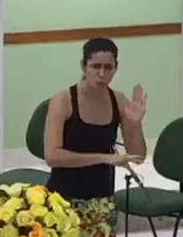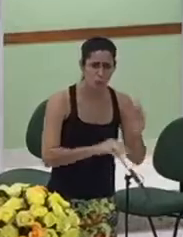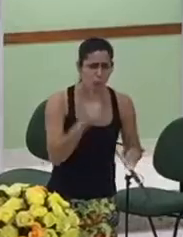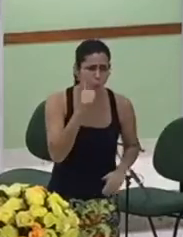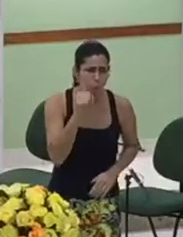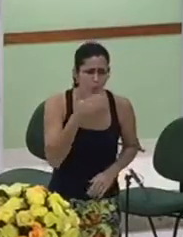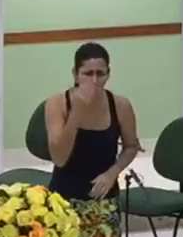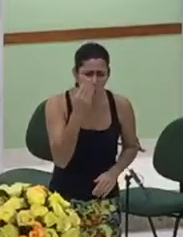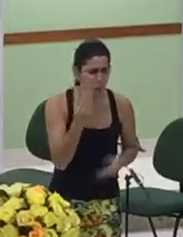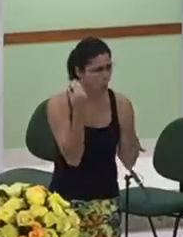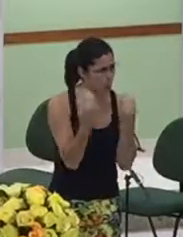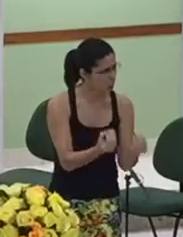mas ela está